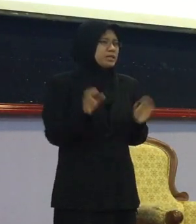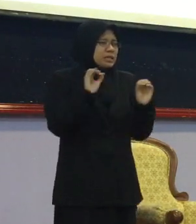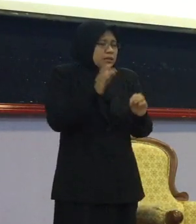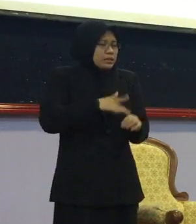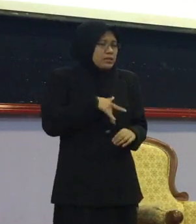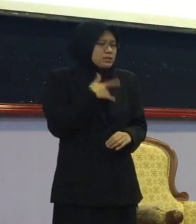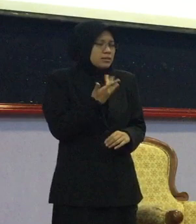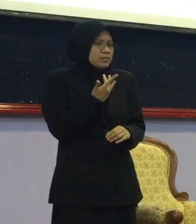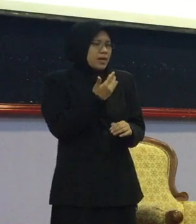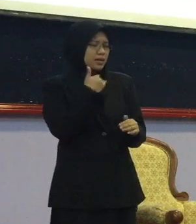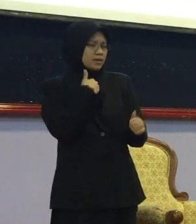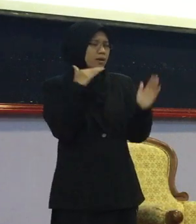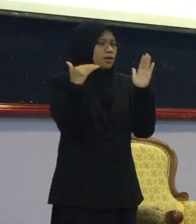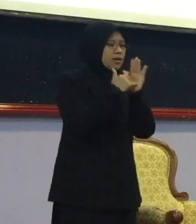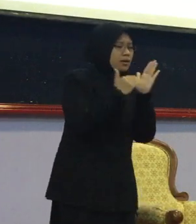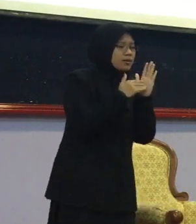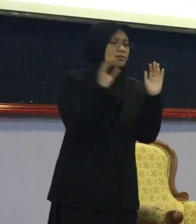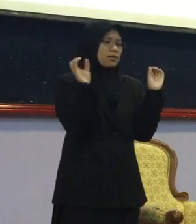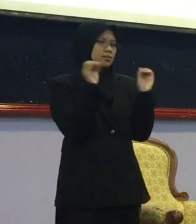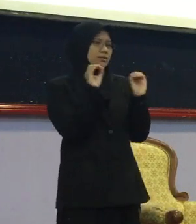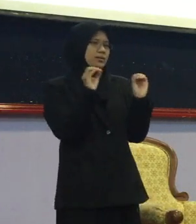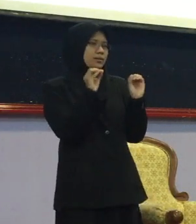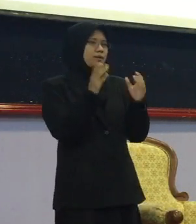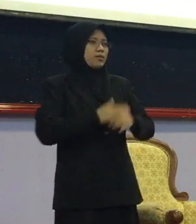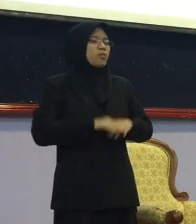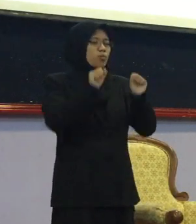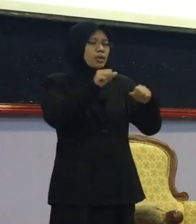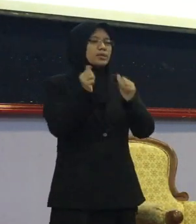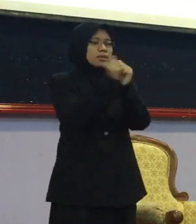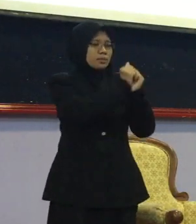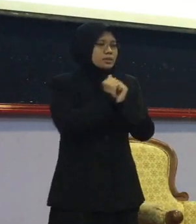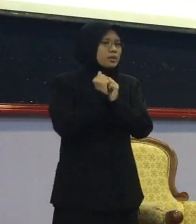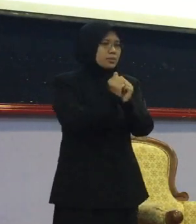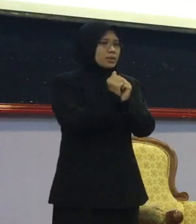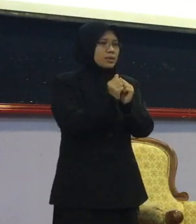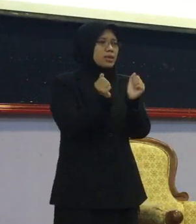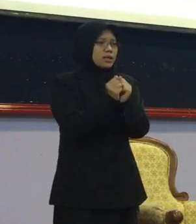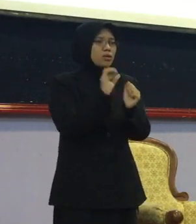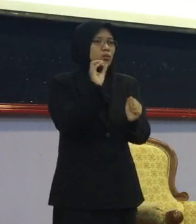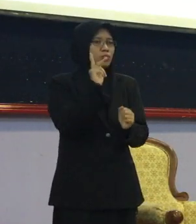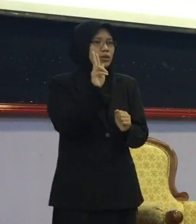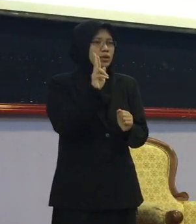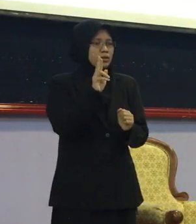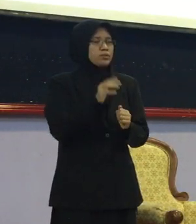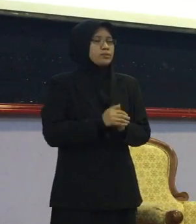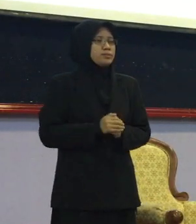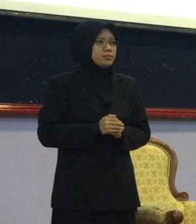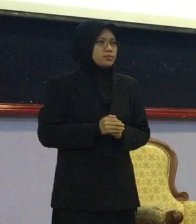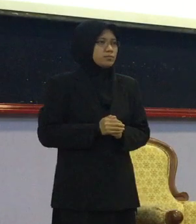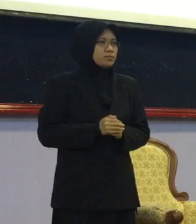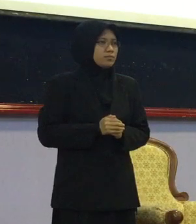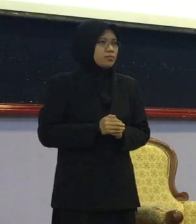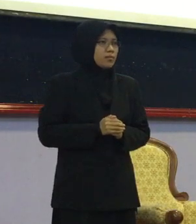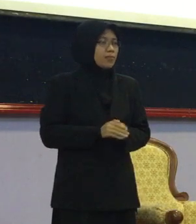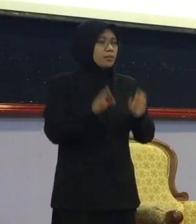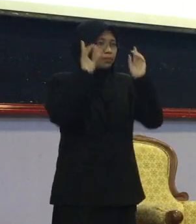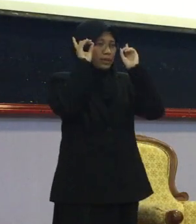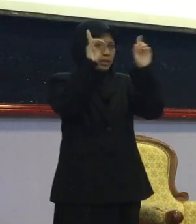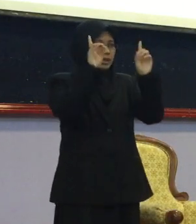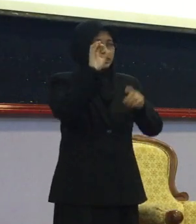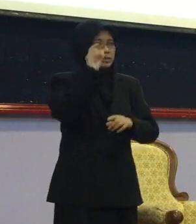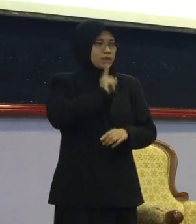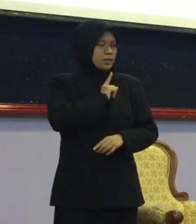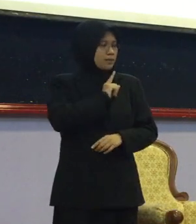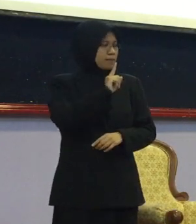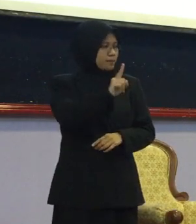ada kekangan Ataupun halangan Untuk kita bersama-sama Dengan orang upaya Untuk Dalam pendidikan Khususnya pendidikan